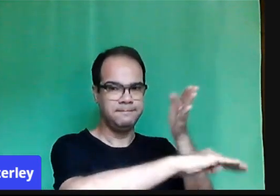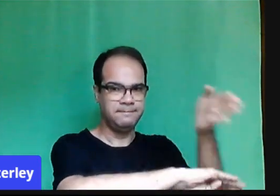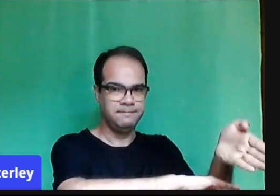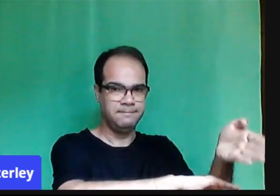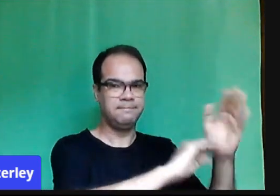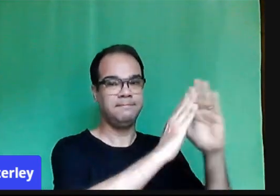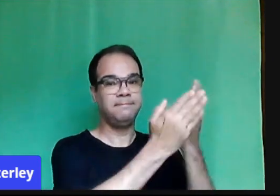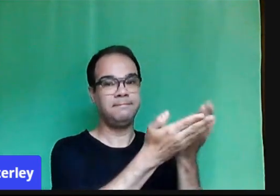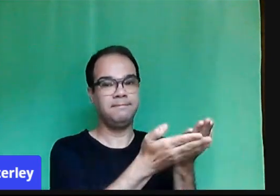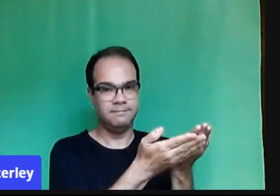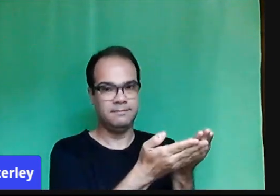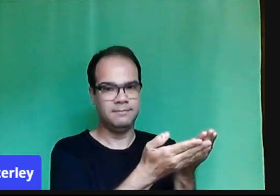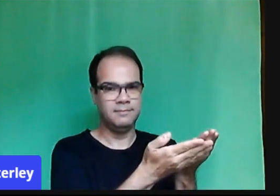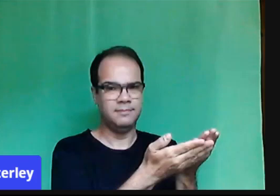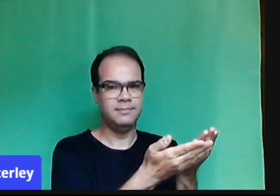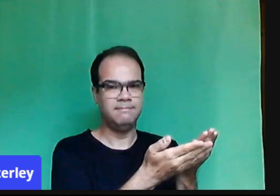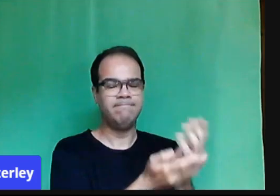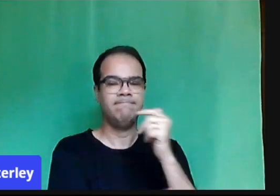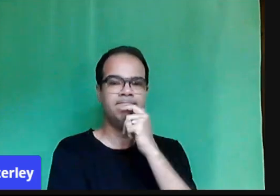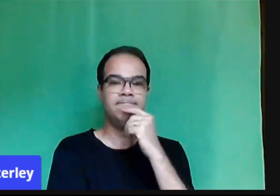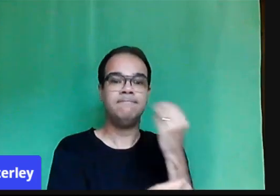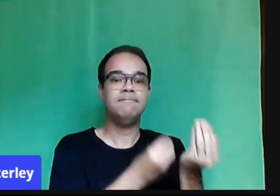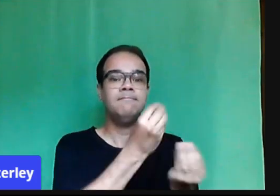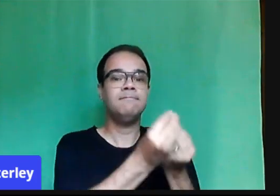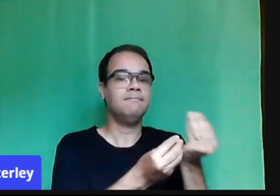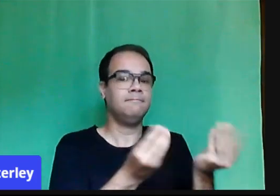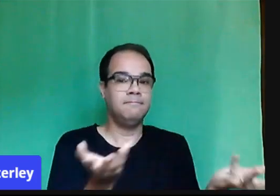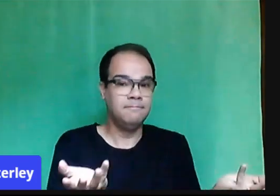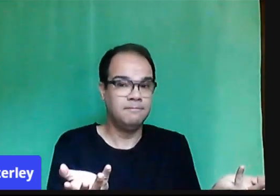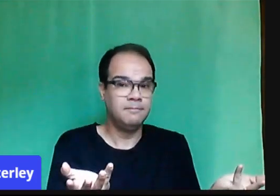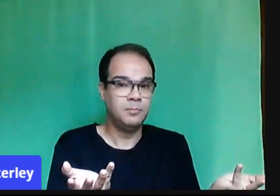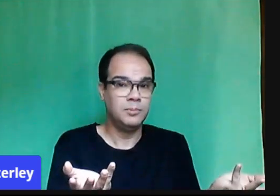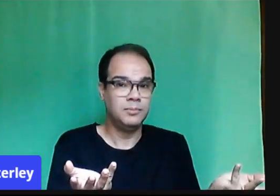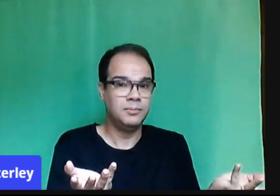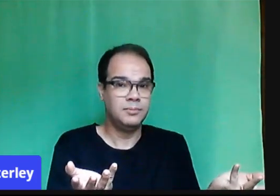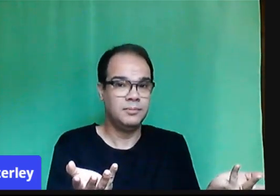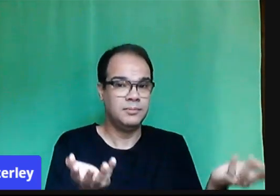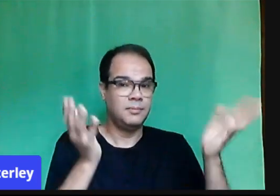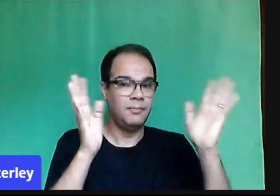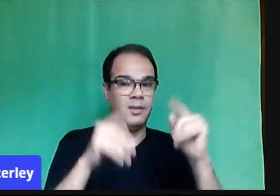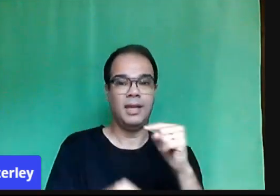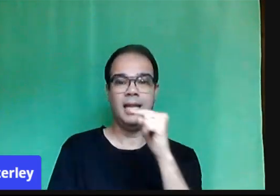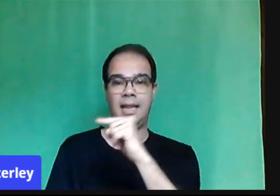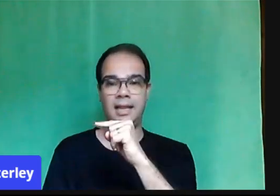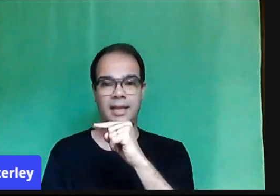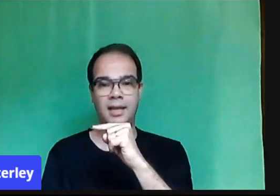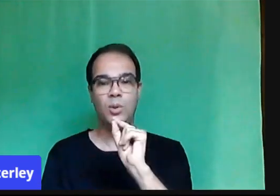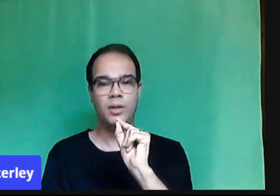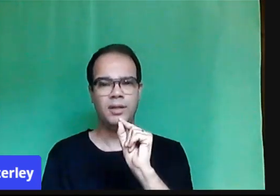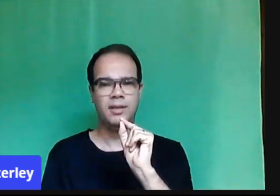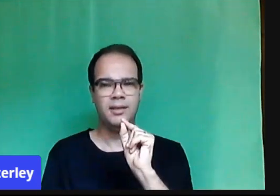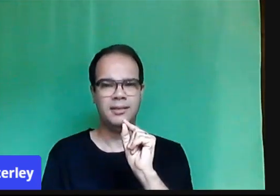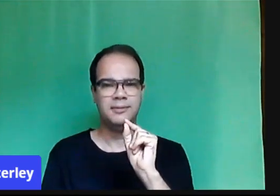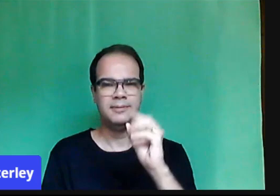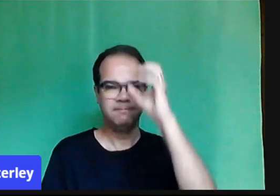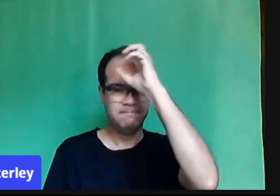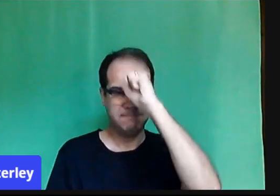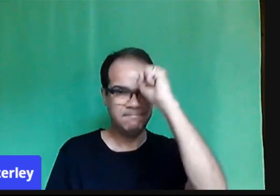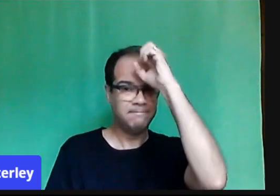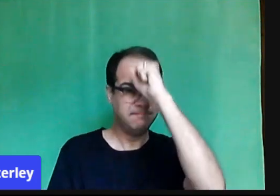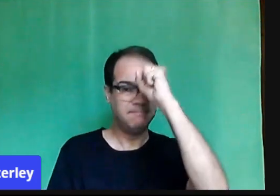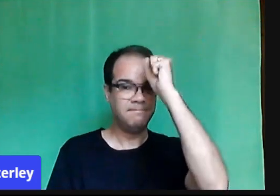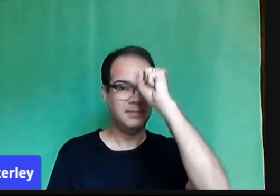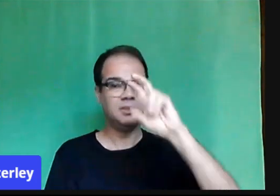retornará. Aquele espaço. Mas os nossos alunos, eles chegarão com mil vacunas. Nós também chegaremos